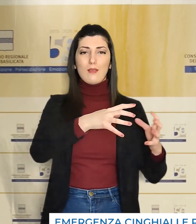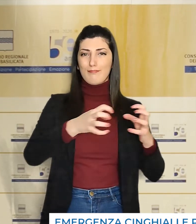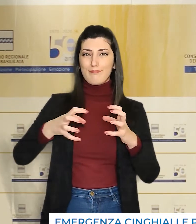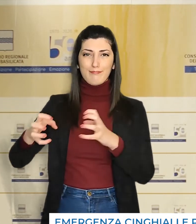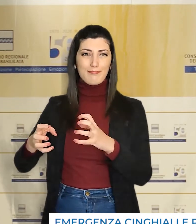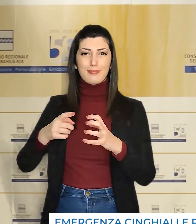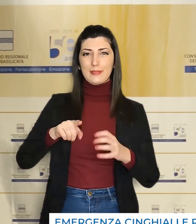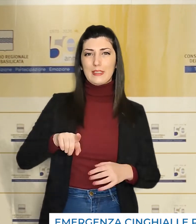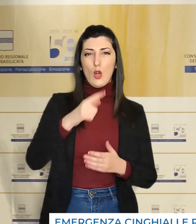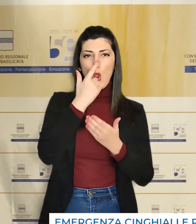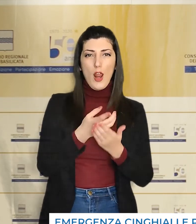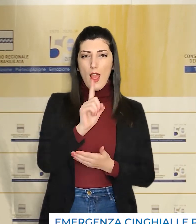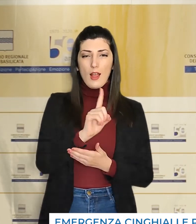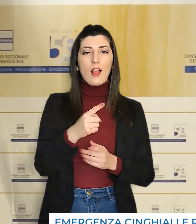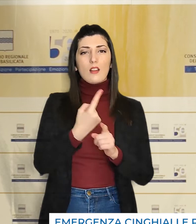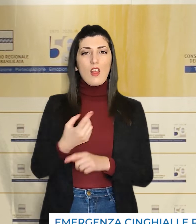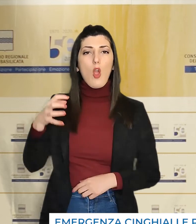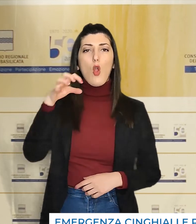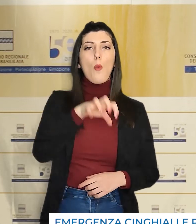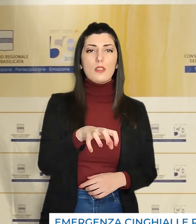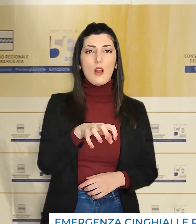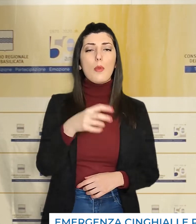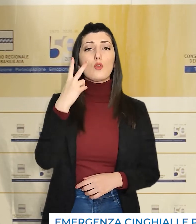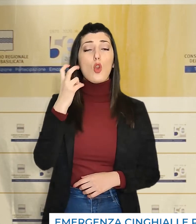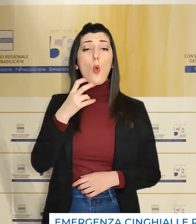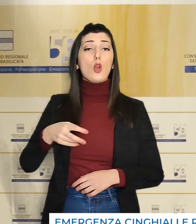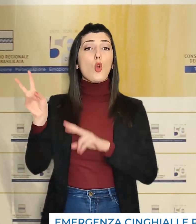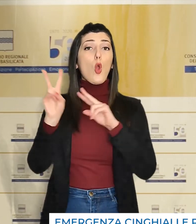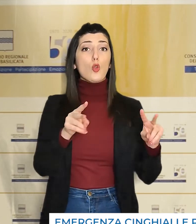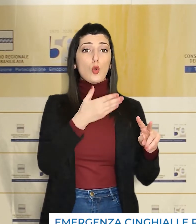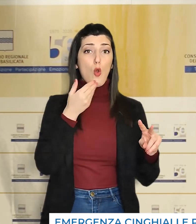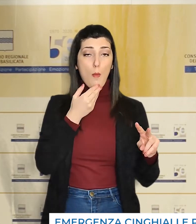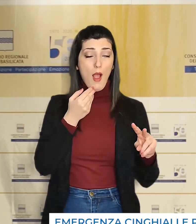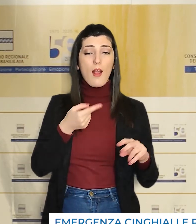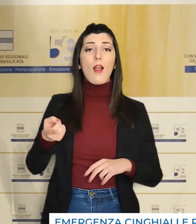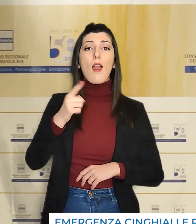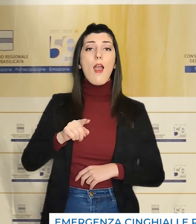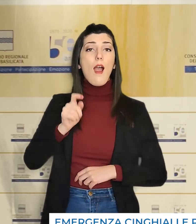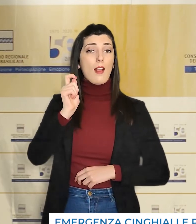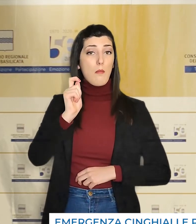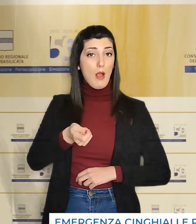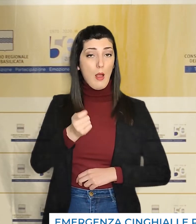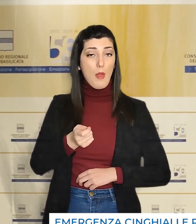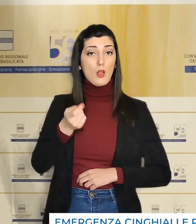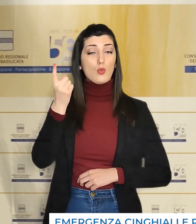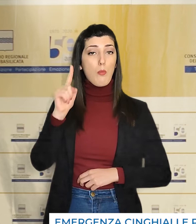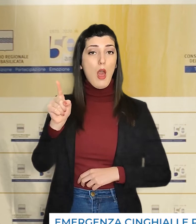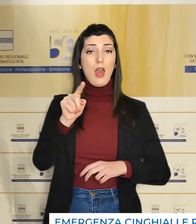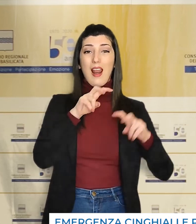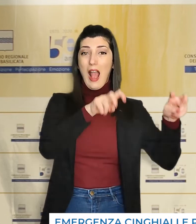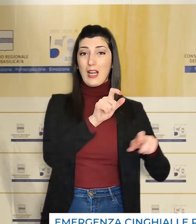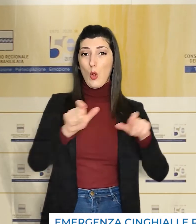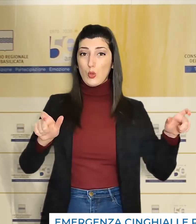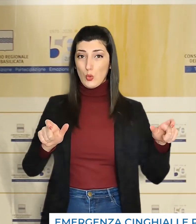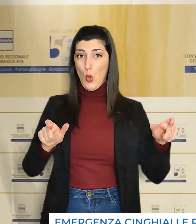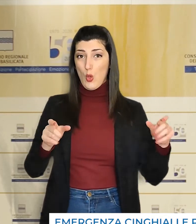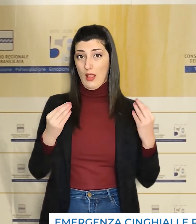rispetto all'attivazione del selecontrollo, al pagamento dei danni agli agricoltori e che si